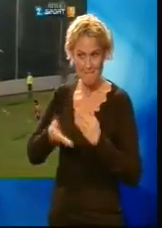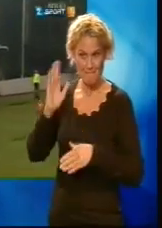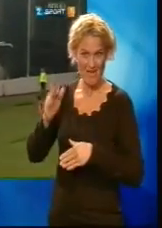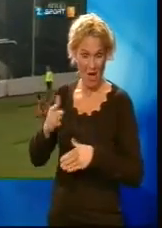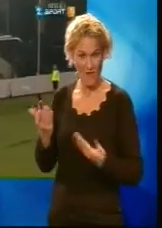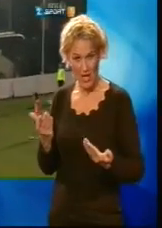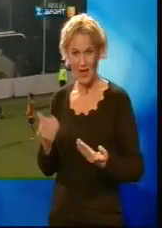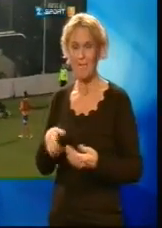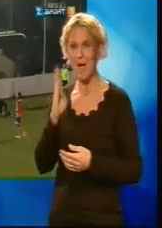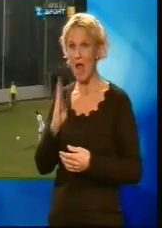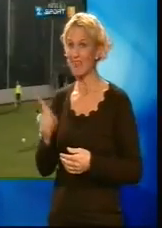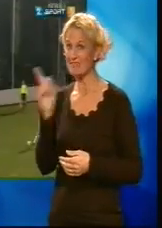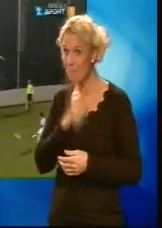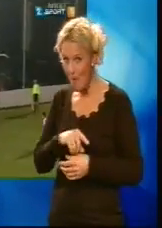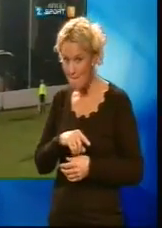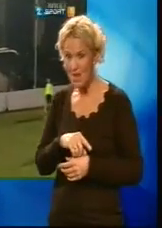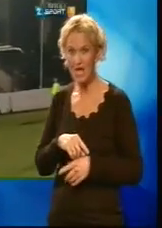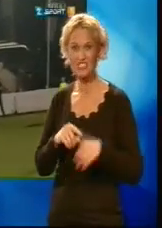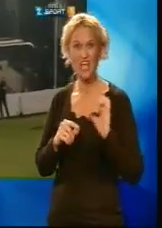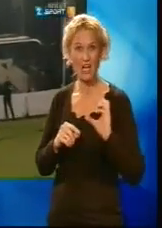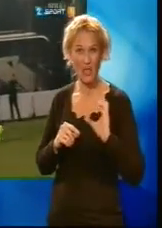Barantes bommer. Shakhtar Donetsk vinner.